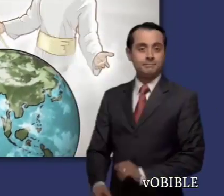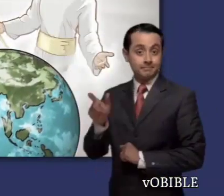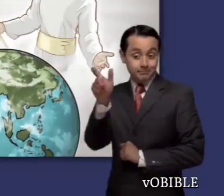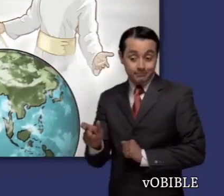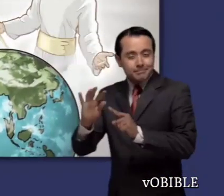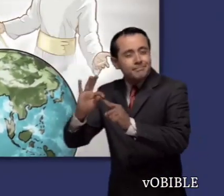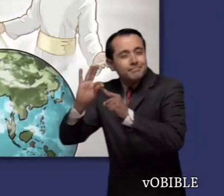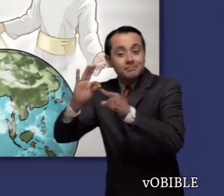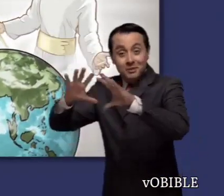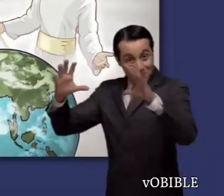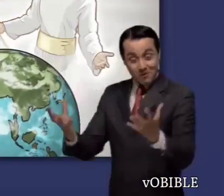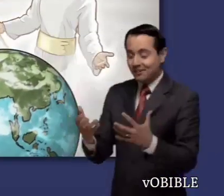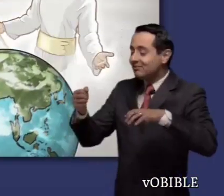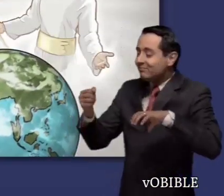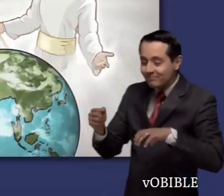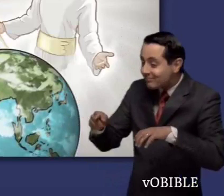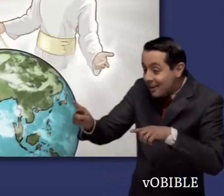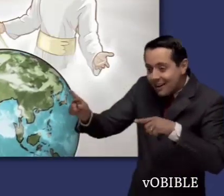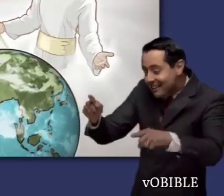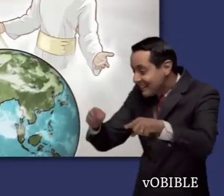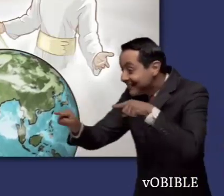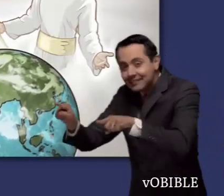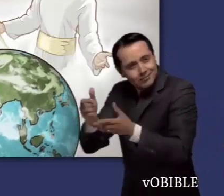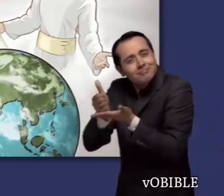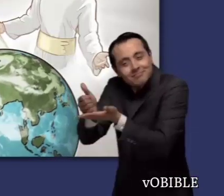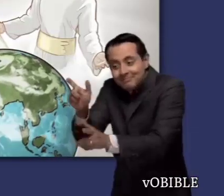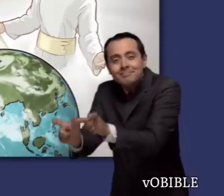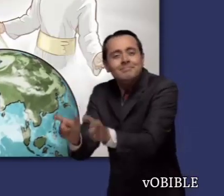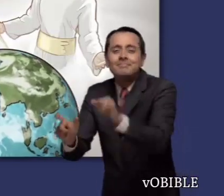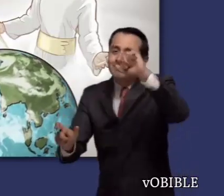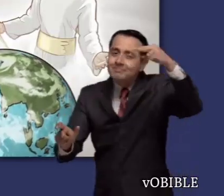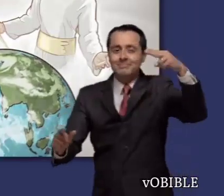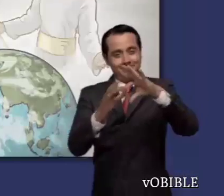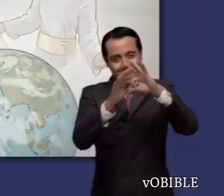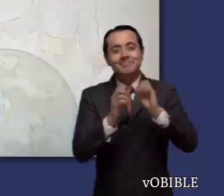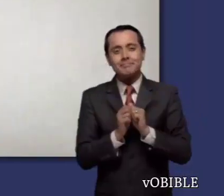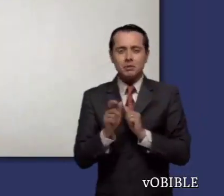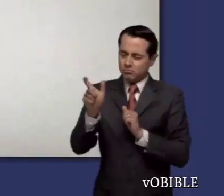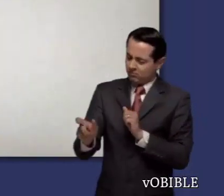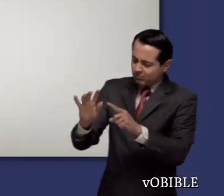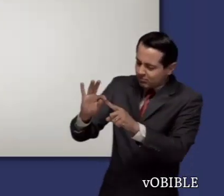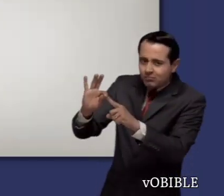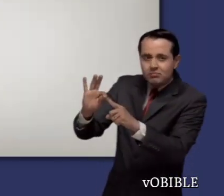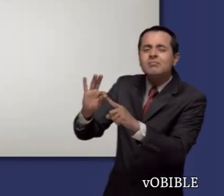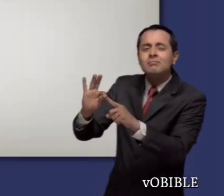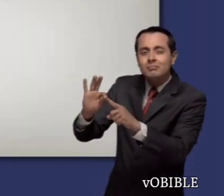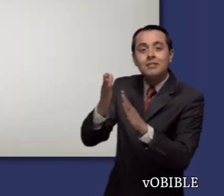reino de Dios, mediante el cual el Mesías ejerce su gobierno y restaura la adoración verdadera para siempre.